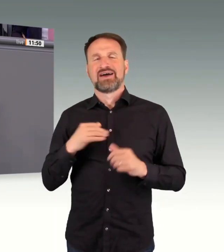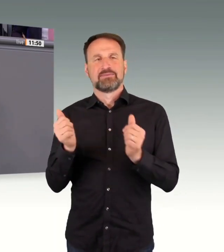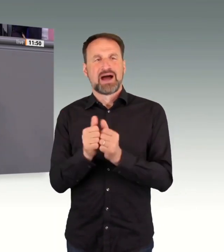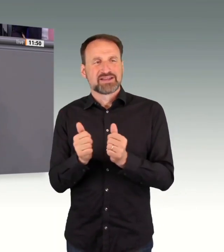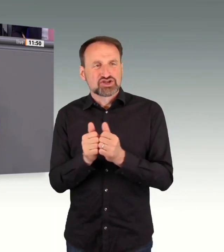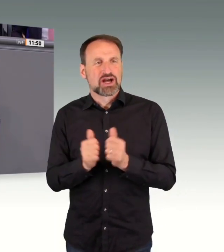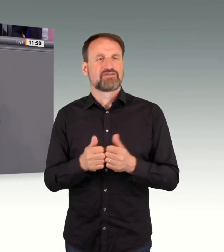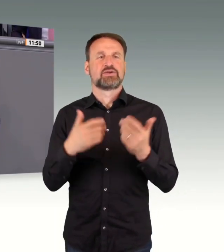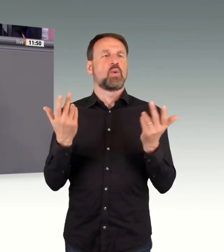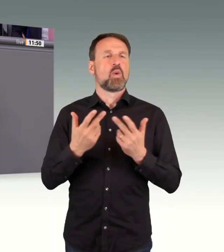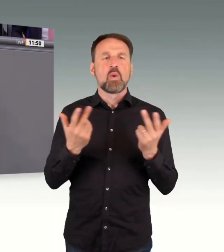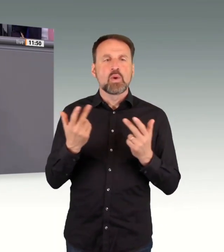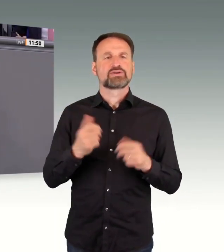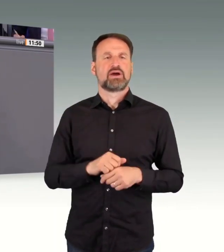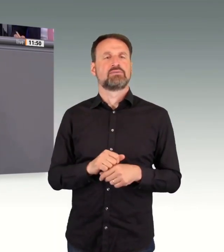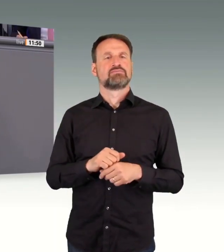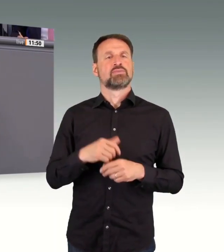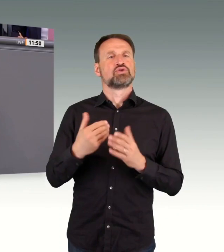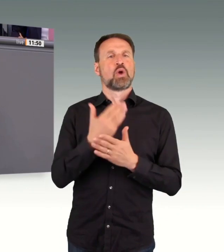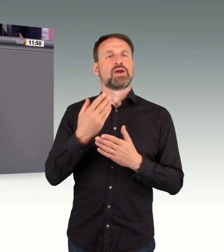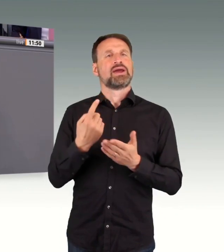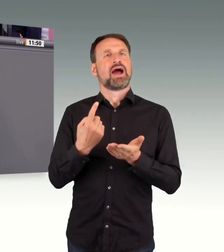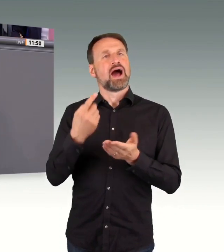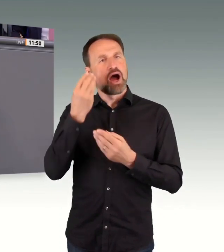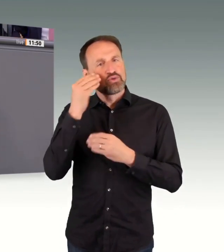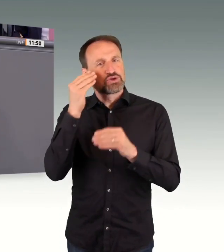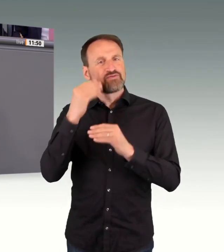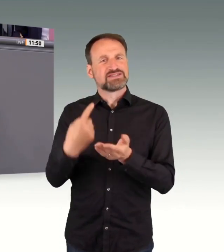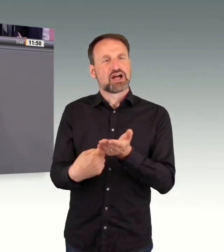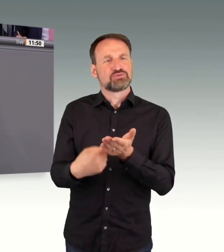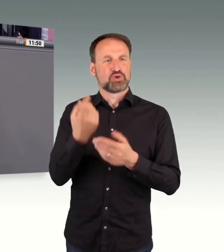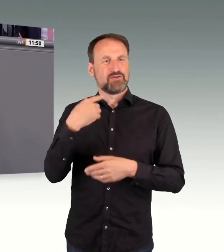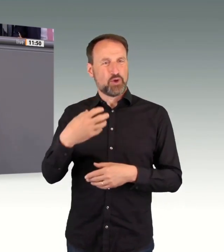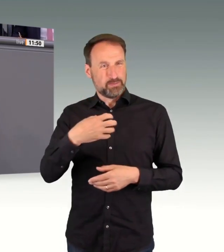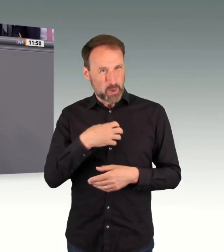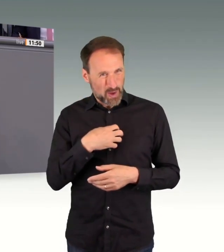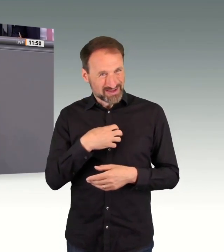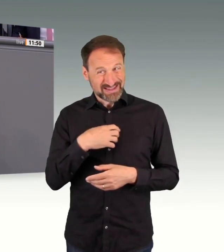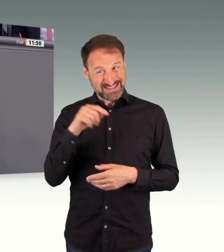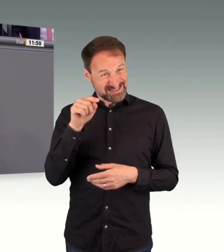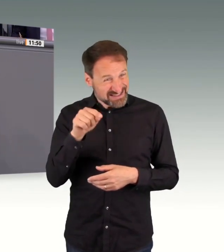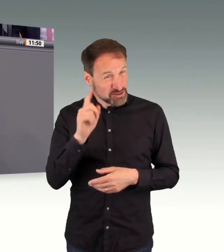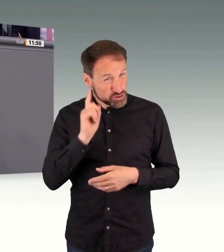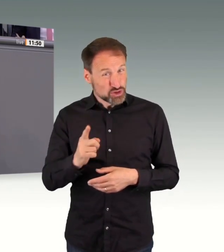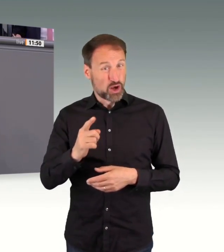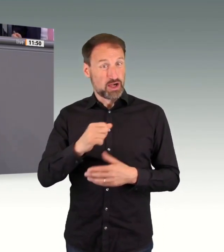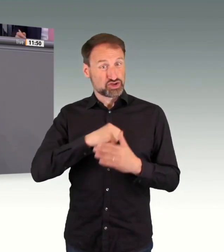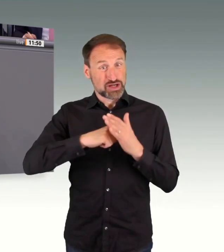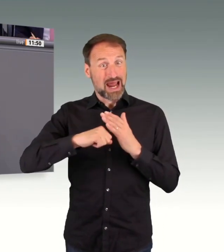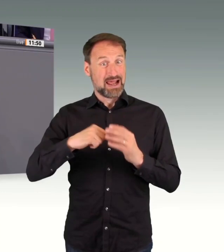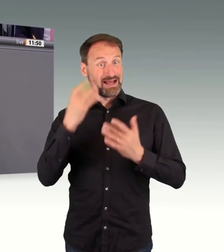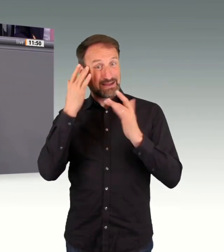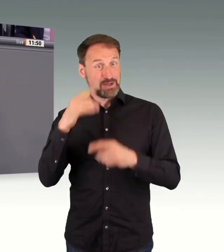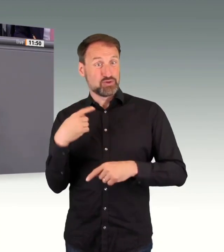Genehmigungsentscheidungen führen sollen, das wissen Sie wahrscheinlich selbst auch nicht so genau. Um die Modernisierung des Landes voranzubringen, liebe